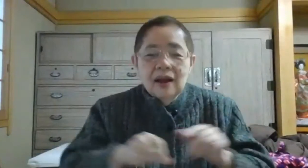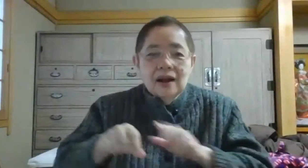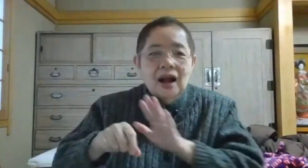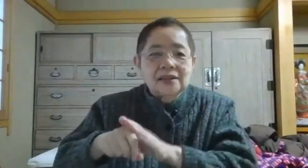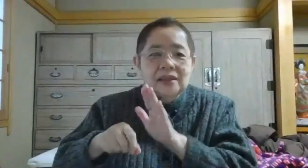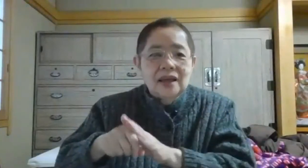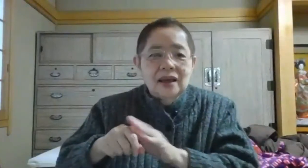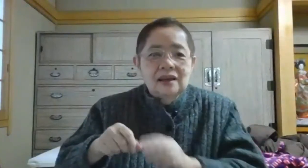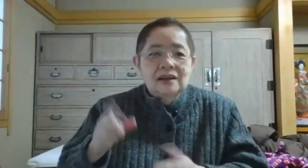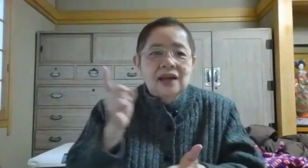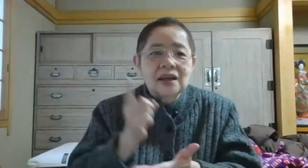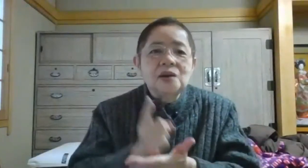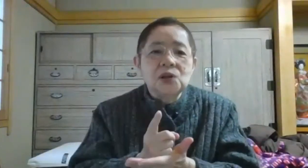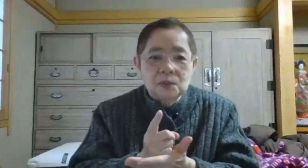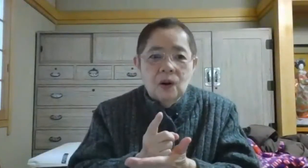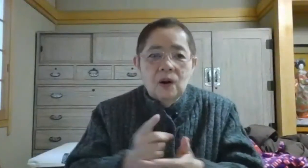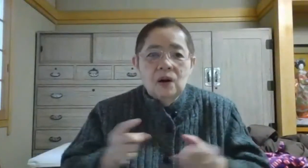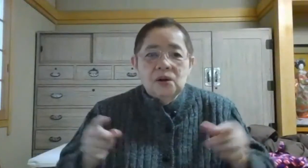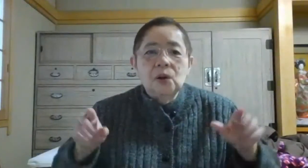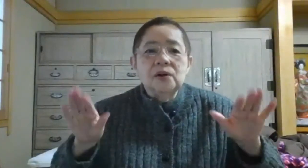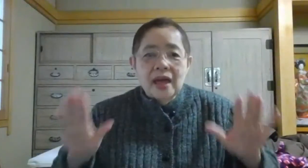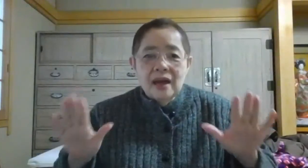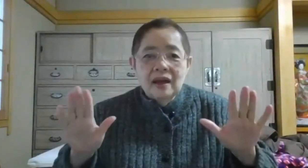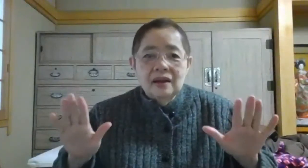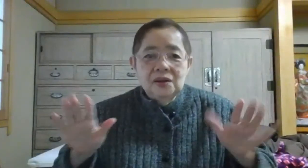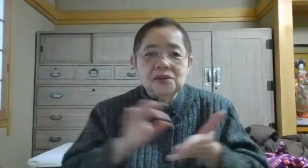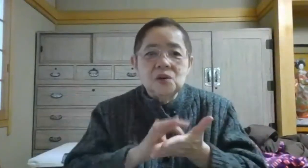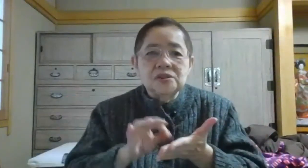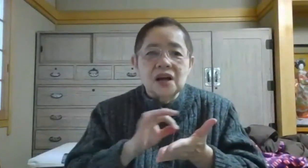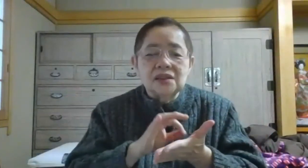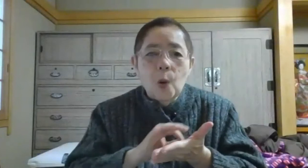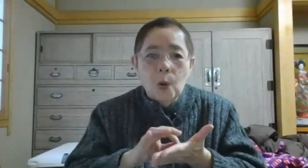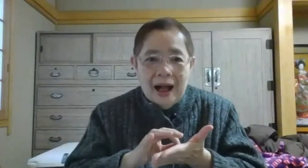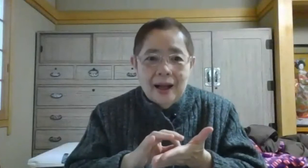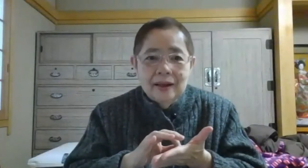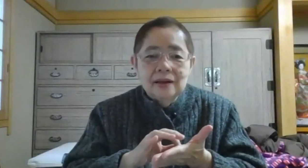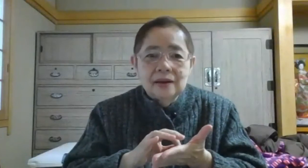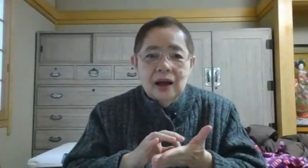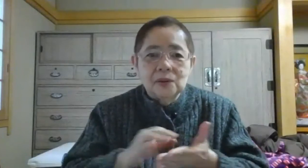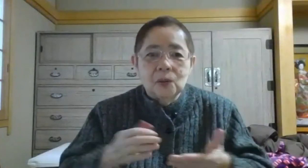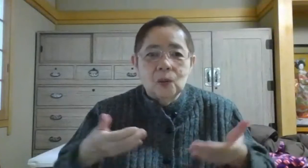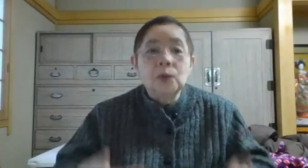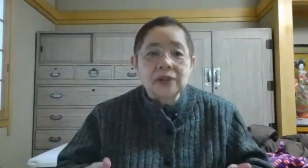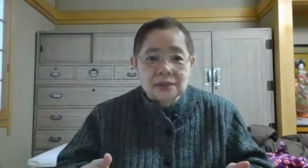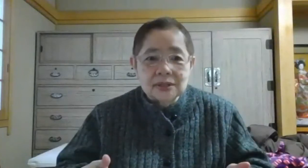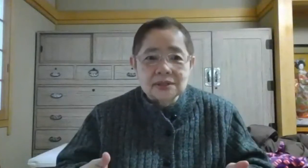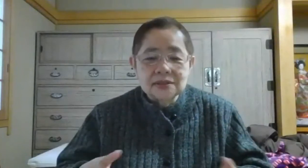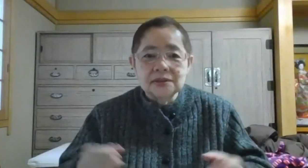片手だけよりも両手両手を使った方が重くなります要するに